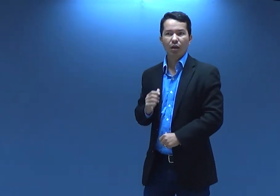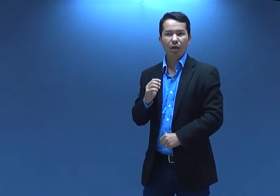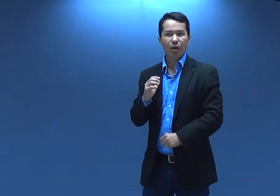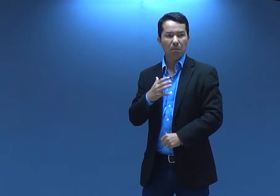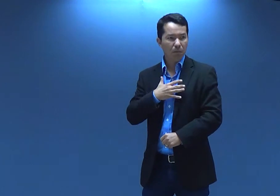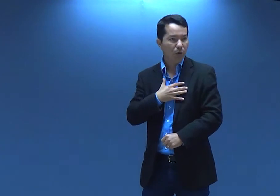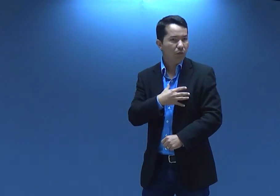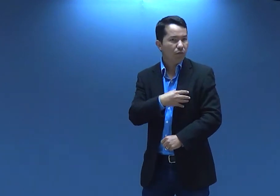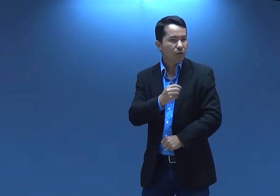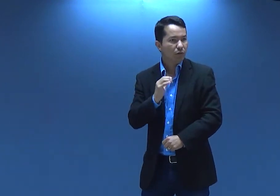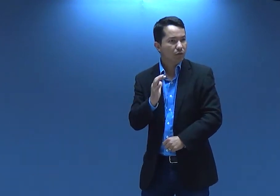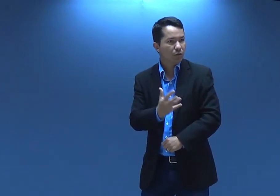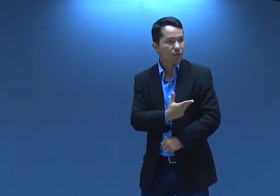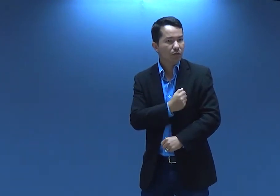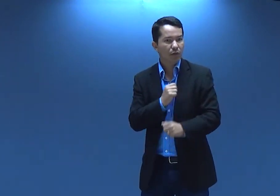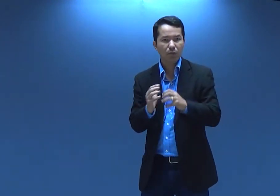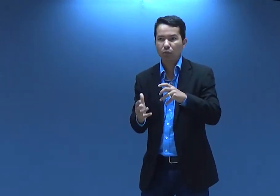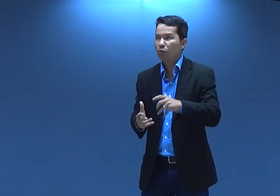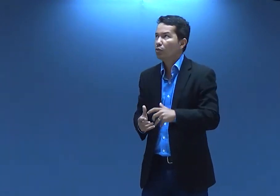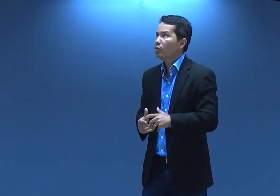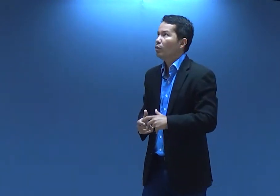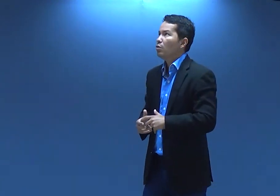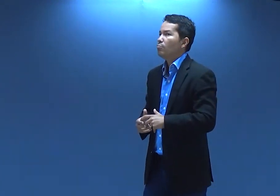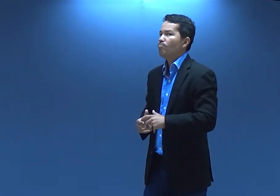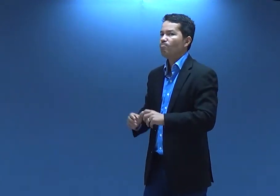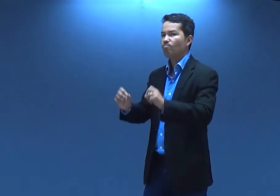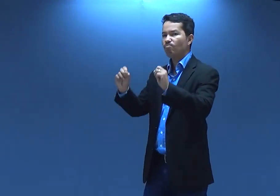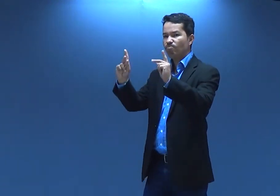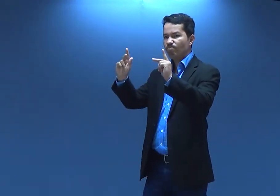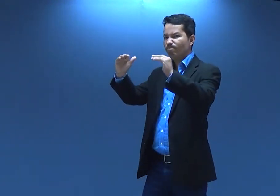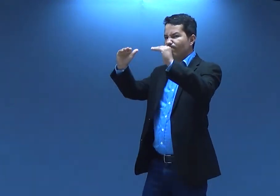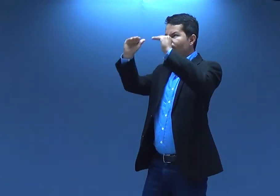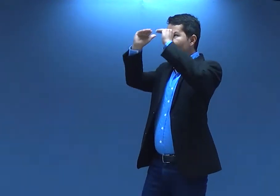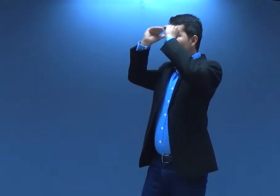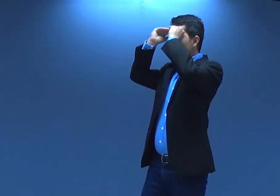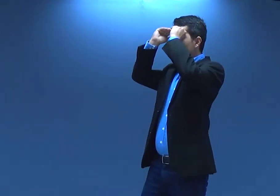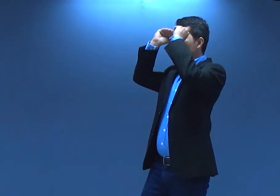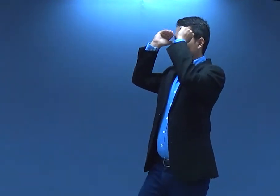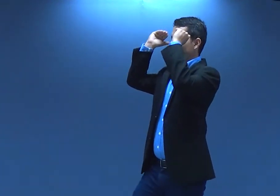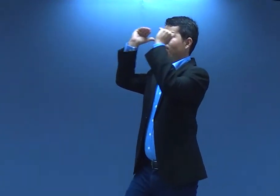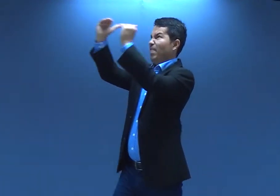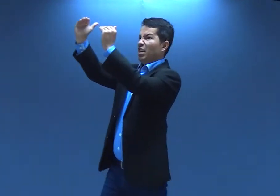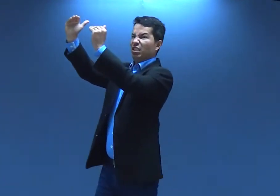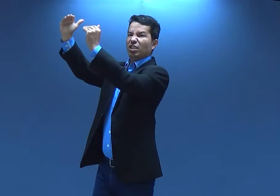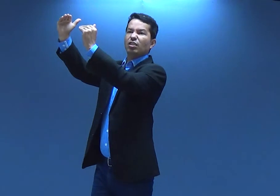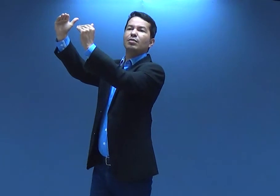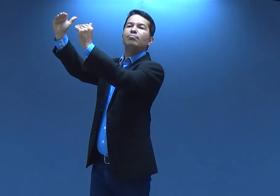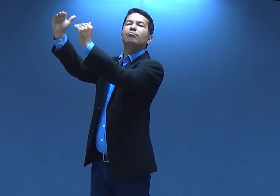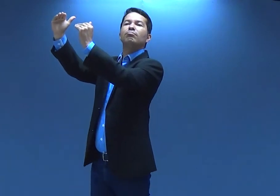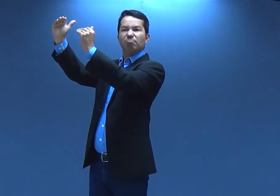É... Meu filho vai salvar o mundo? Tá bom. Eu vou obedecer a Deus.